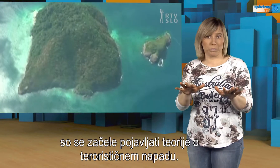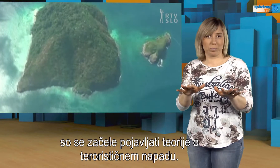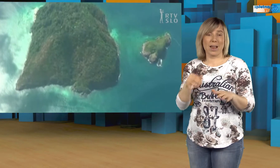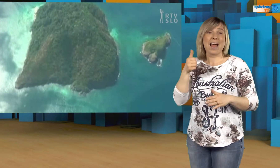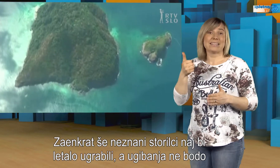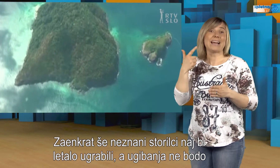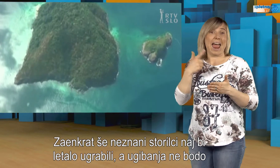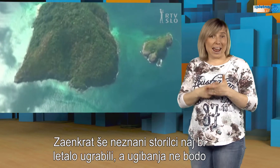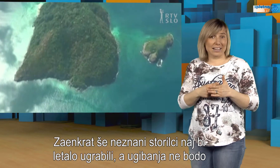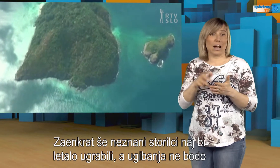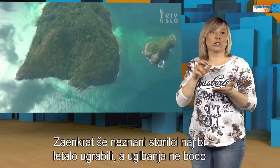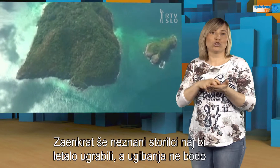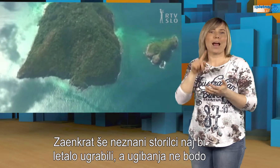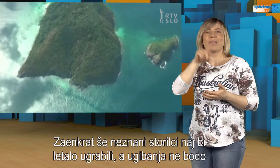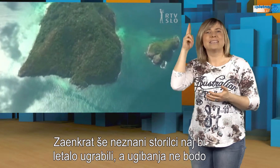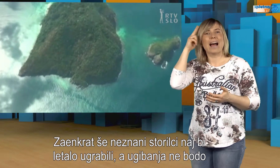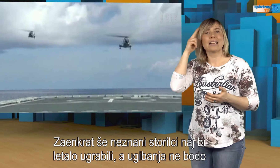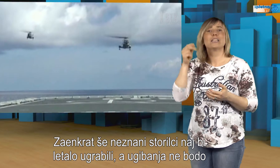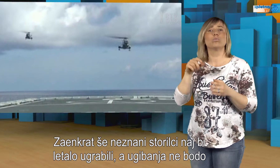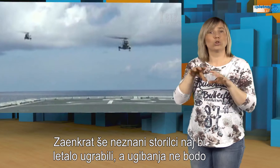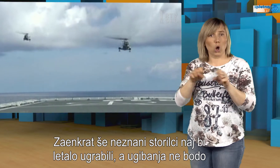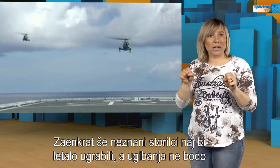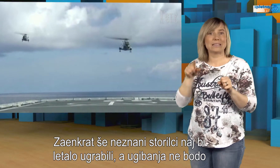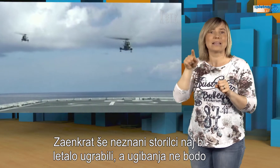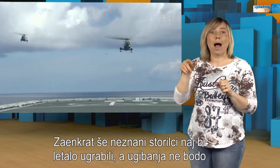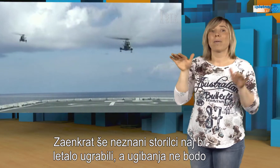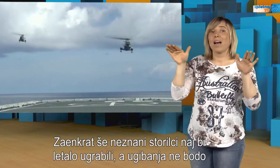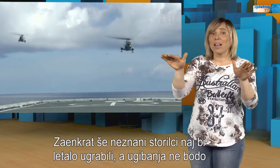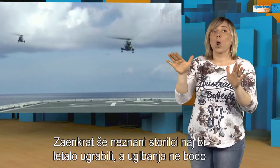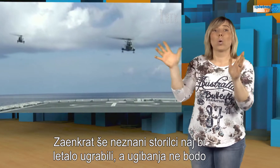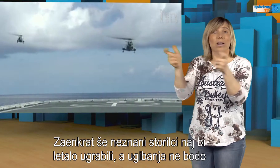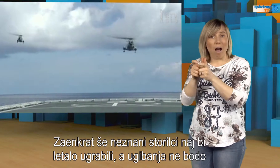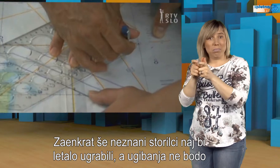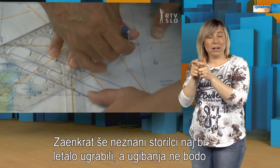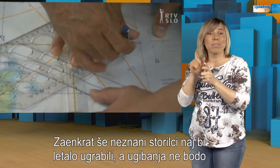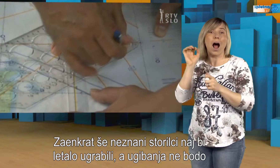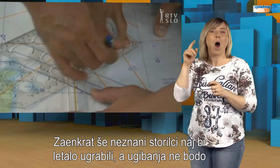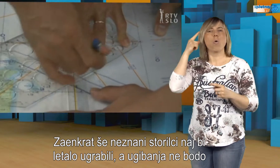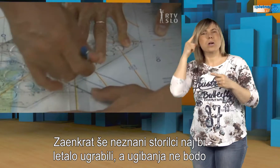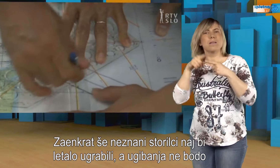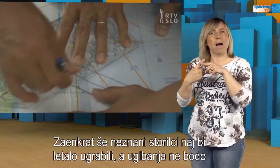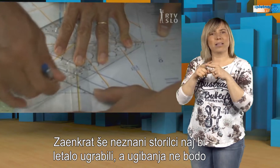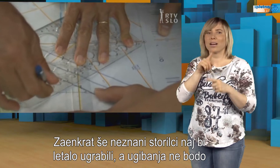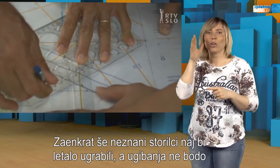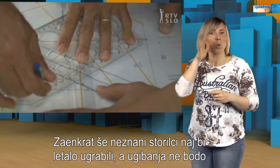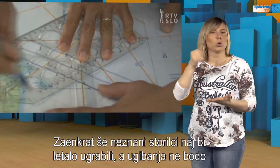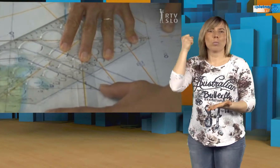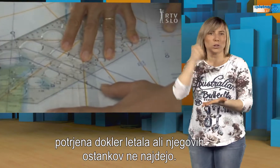Za enkrat, če ne znani storilci naj bi letalo ograbili, a ugibanja ne bodo potrjena, dokler letala ali njegovih